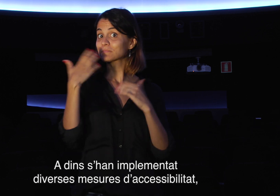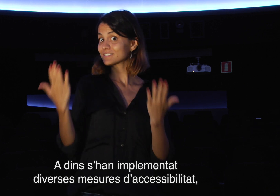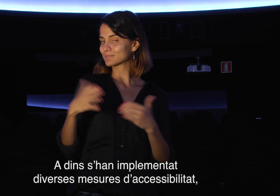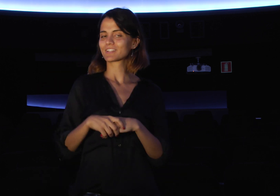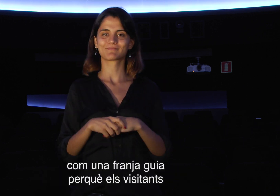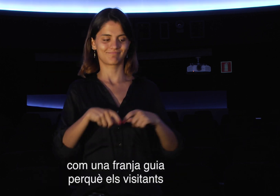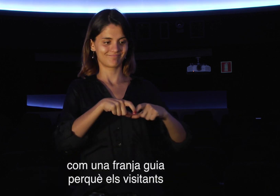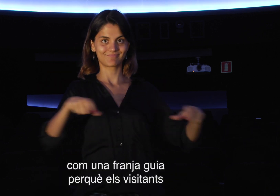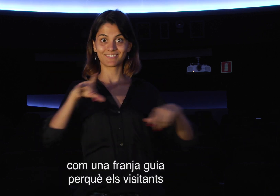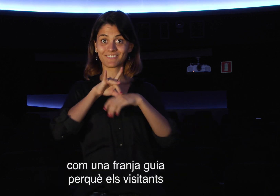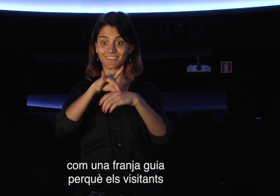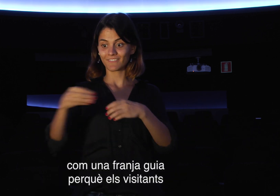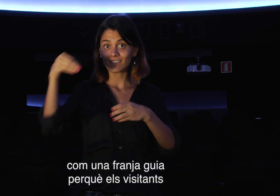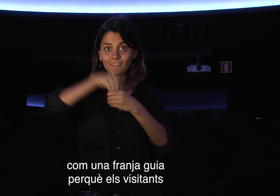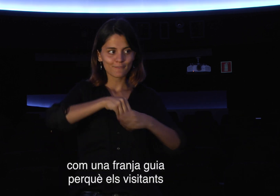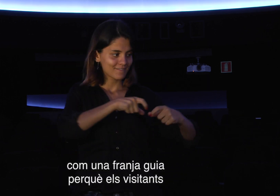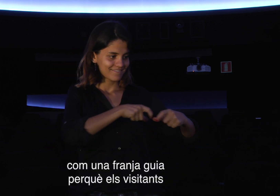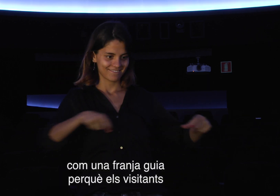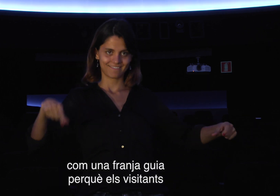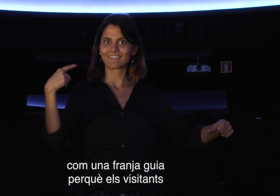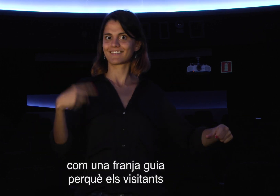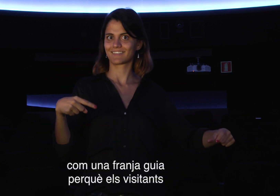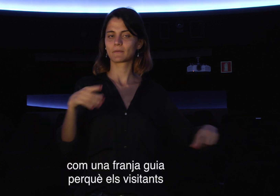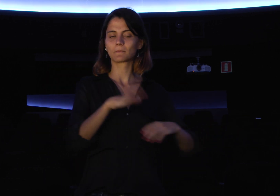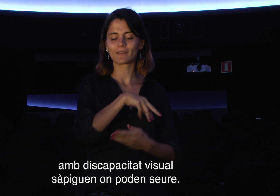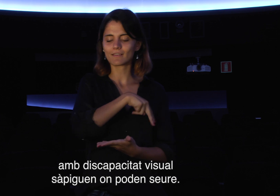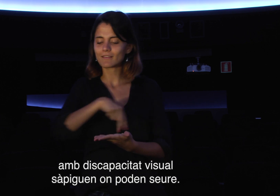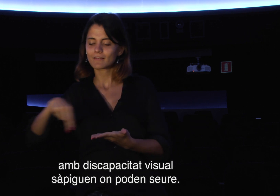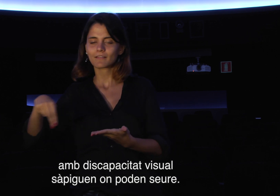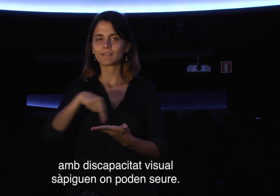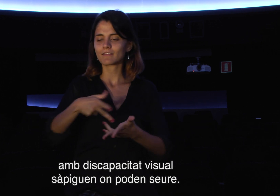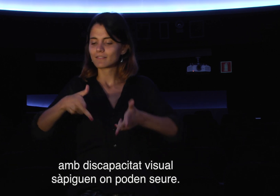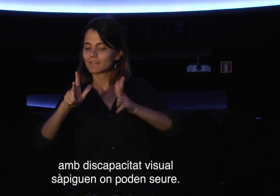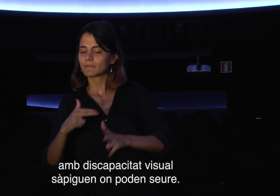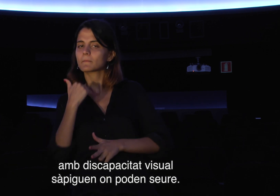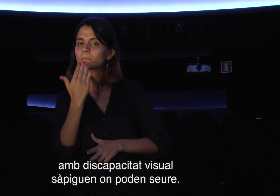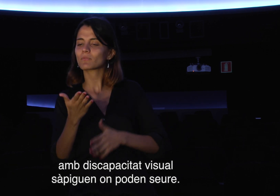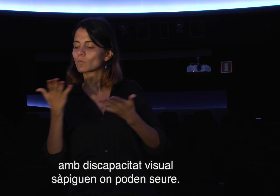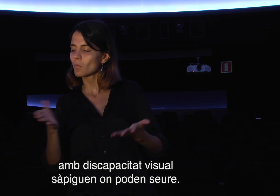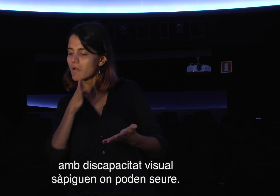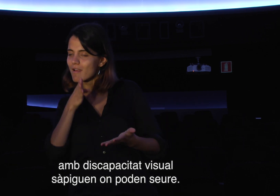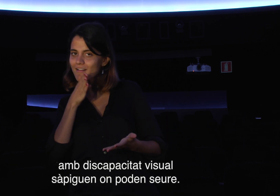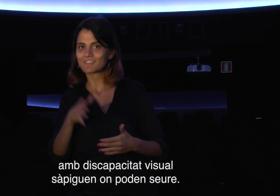'accessibilitat, com una franja guia perquè els visitants amb discapacitat visual sàpiguen on poden seure.